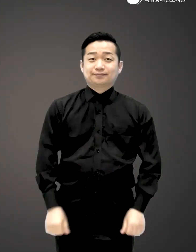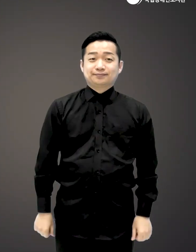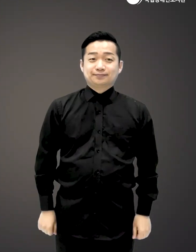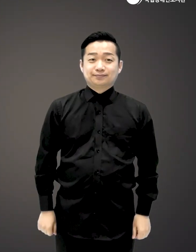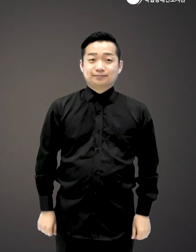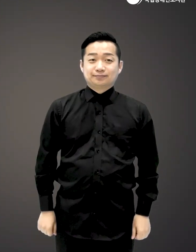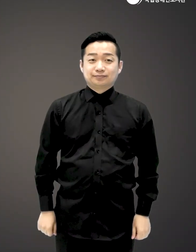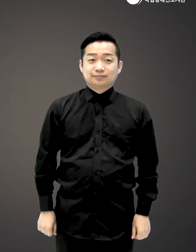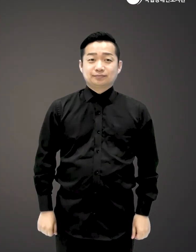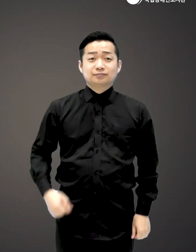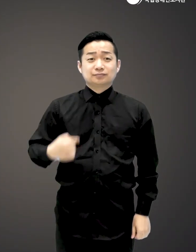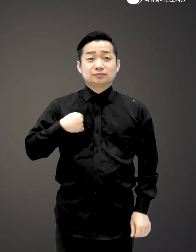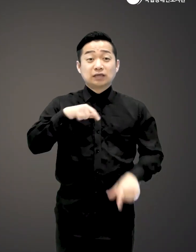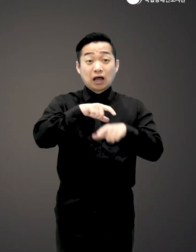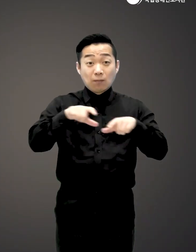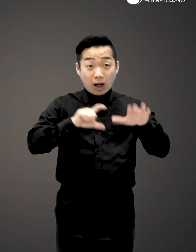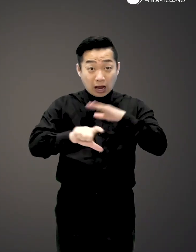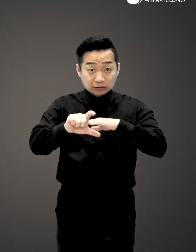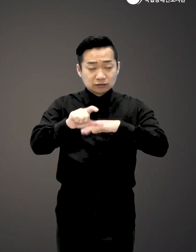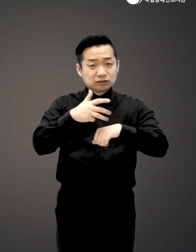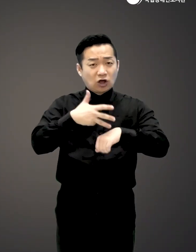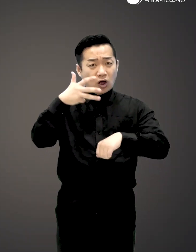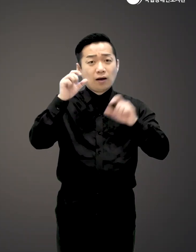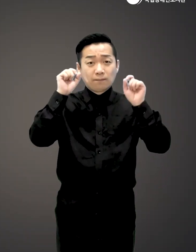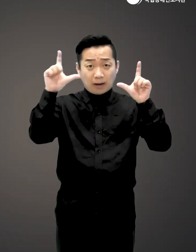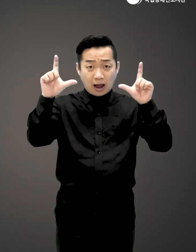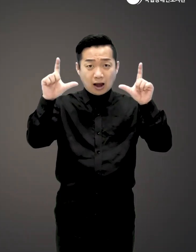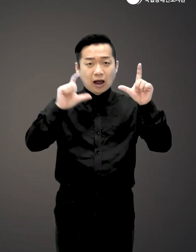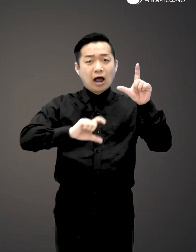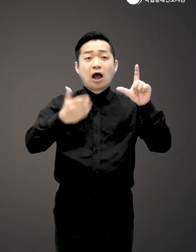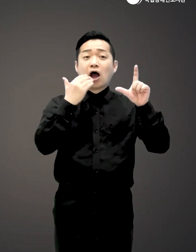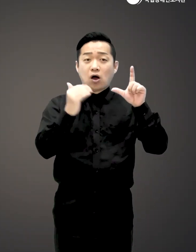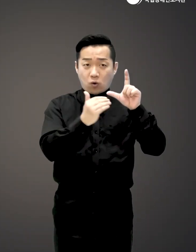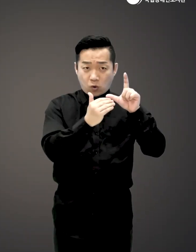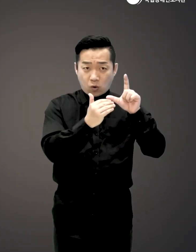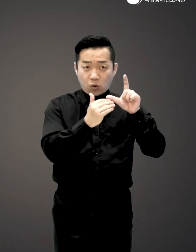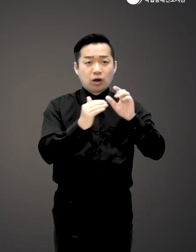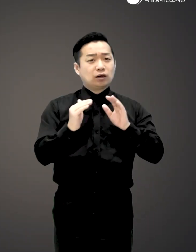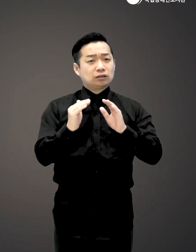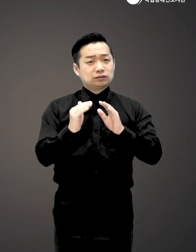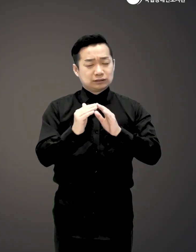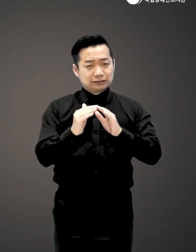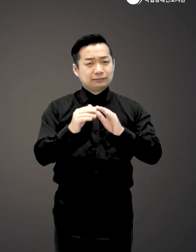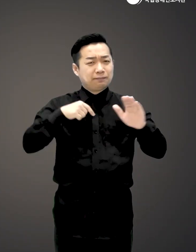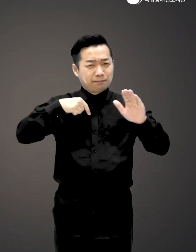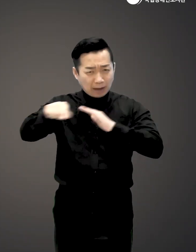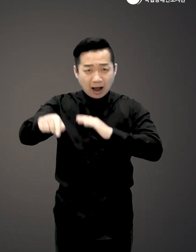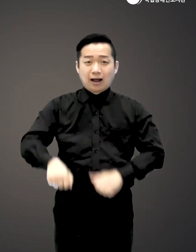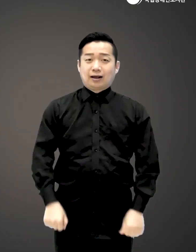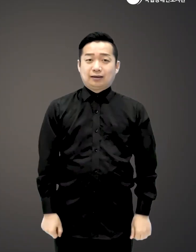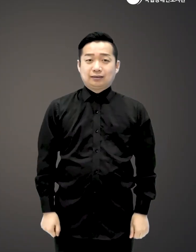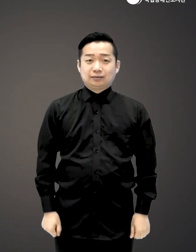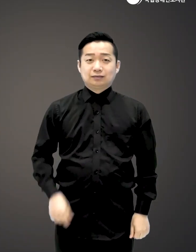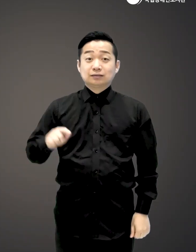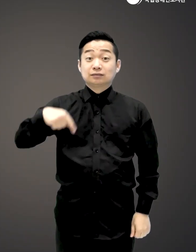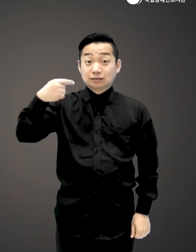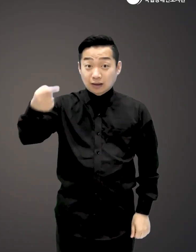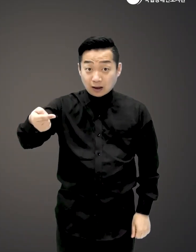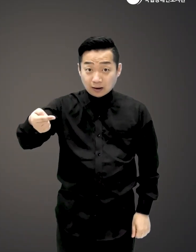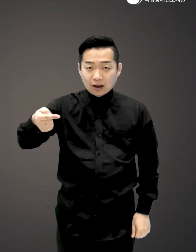하는데 아침에 보통 일어나면 8시쯤 돼서 아침 먹고 그리고 일단 다깥으로 나가요